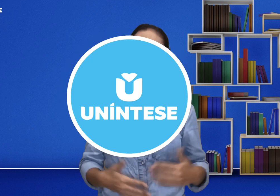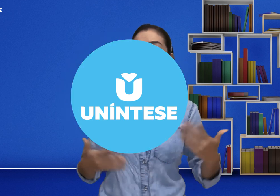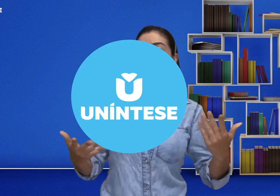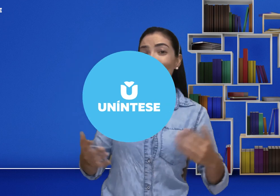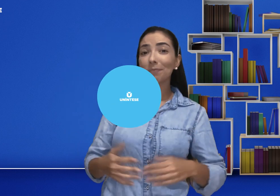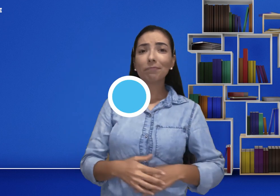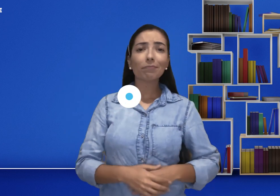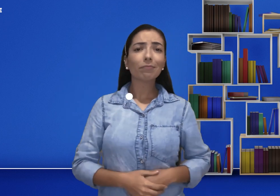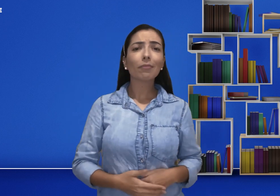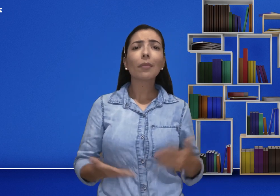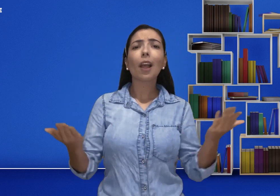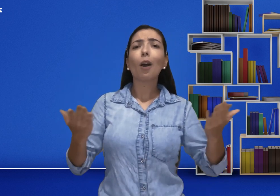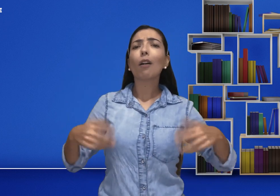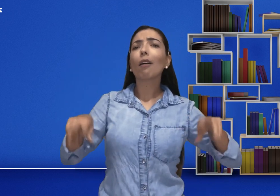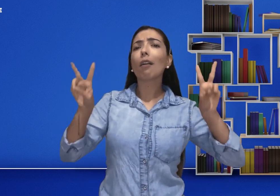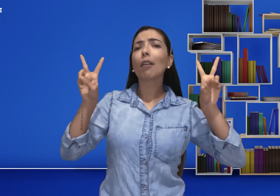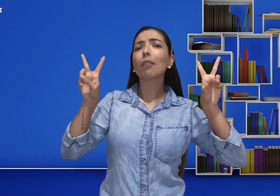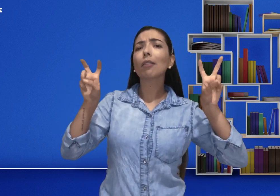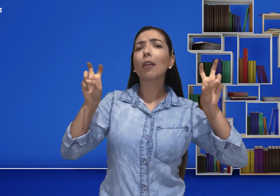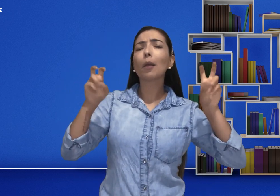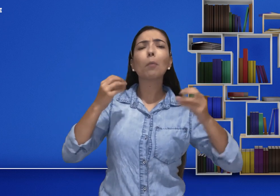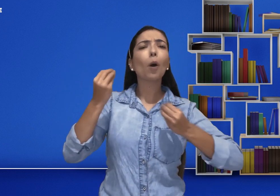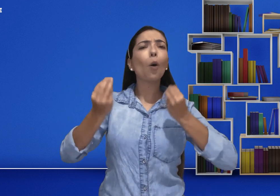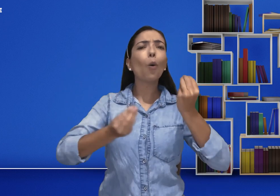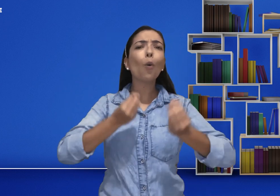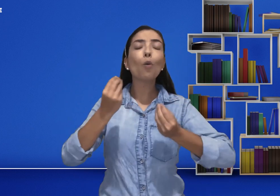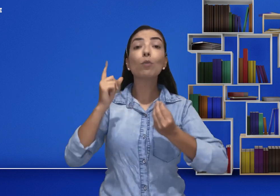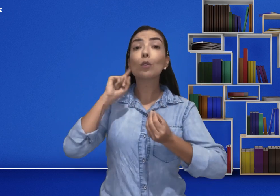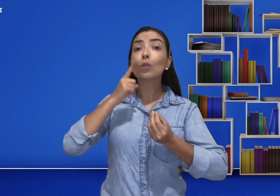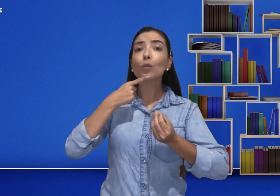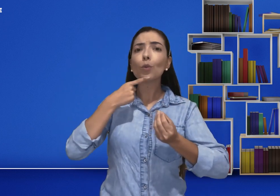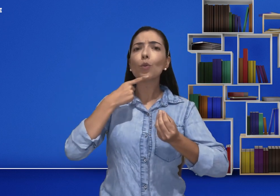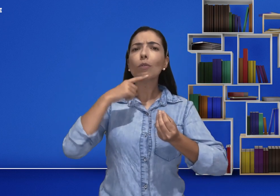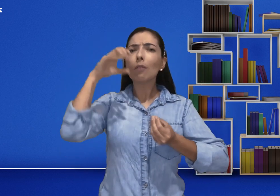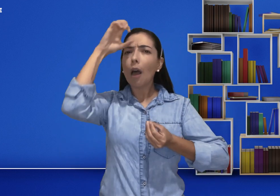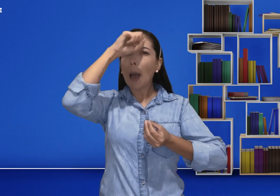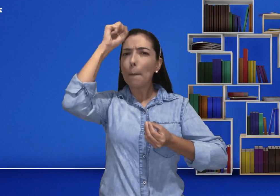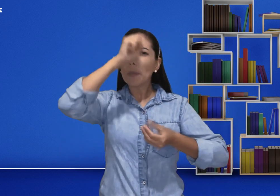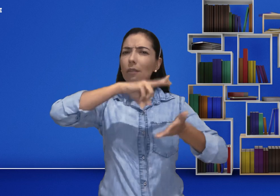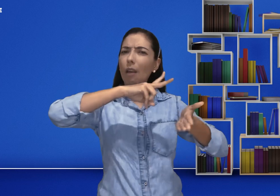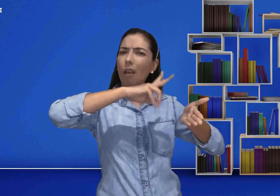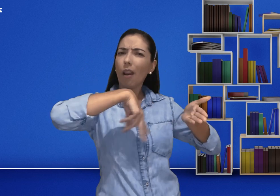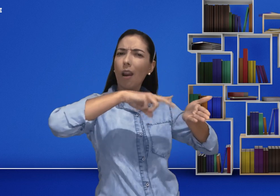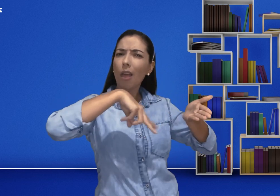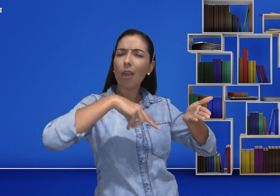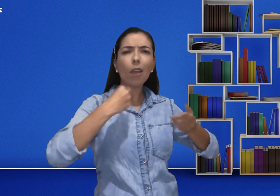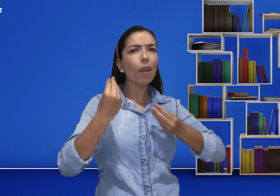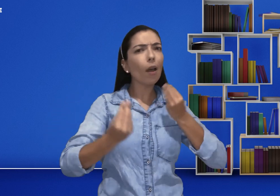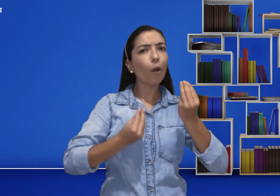Então vamos lá. Como é que então a pessoa surda aprende a ler?